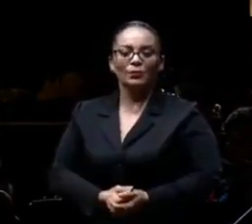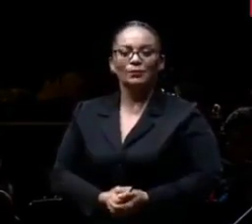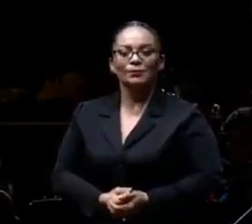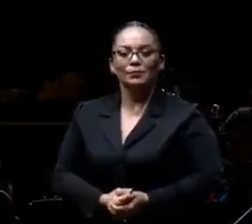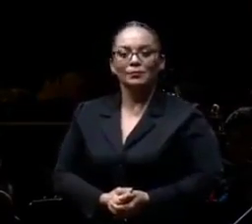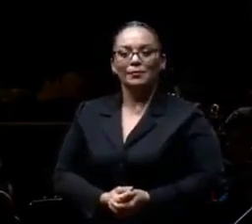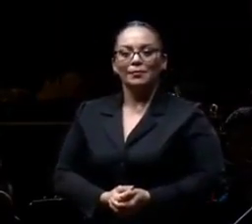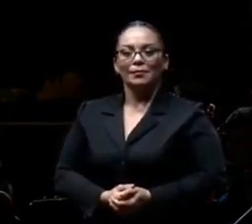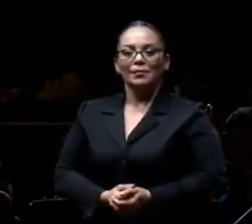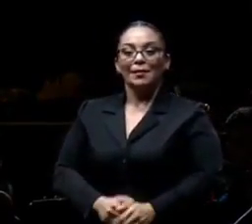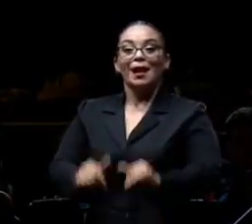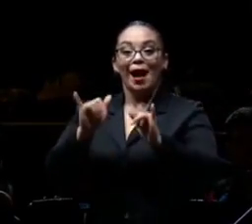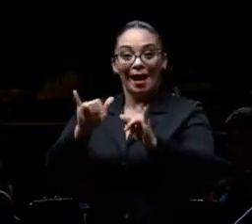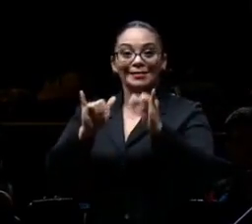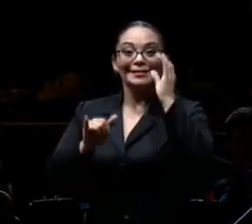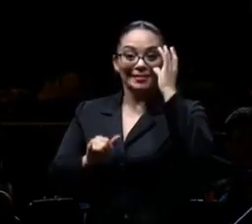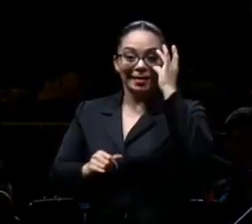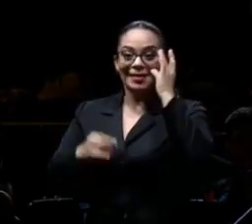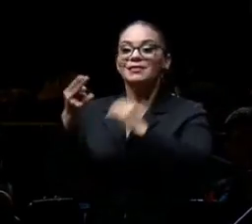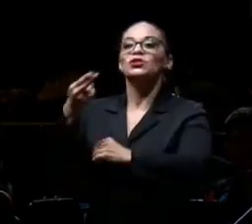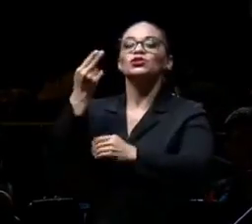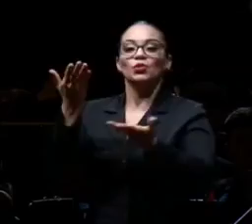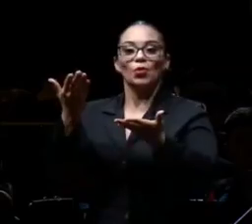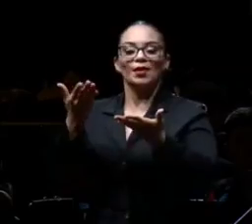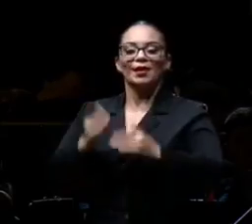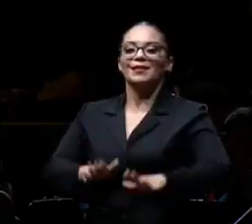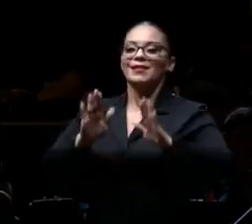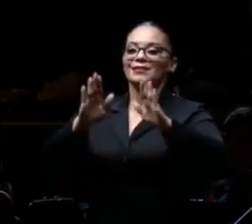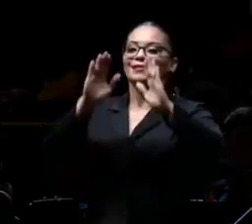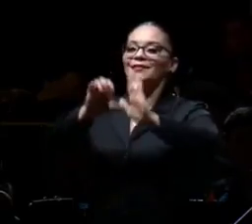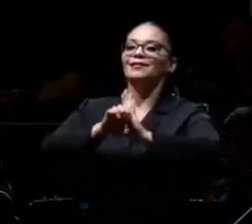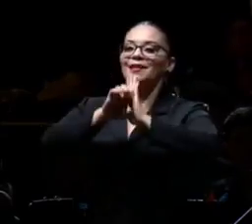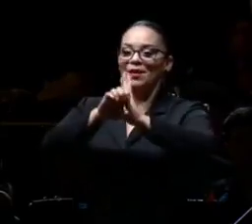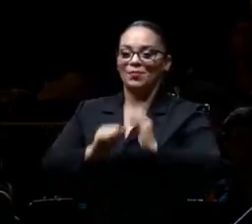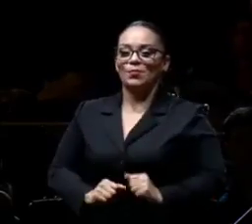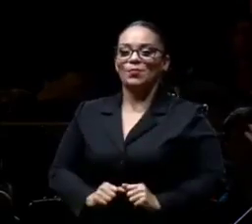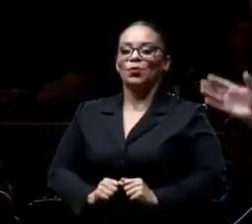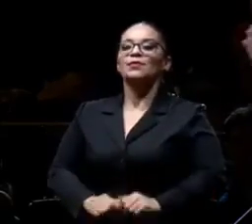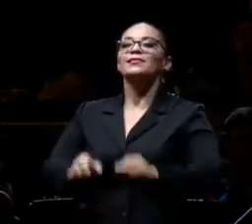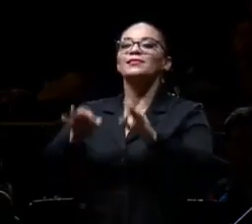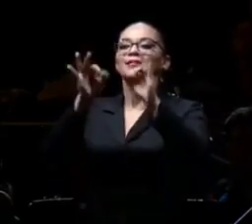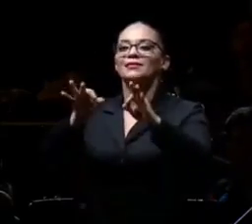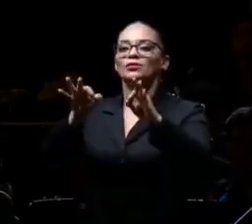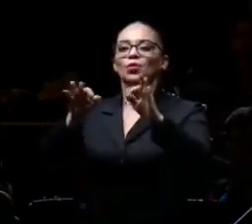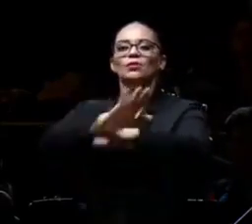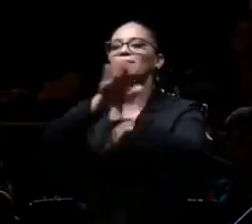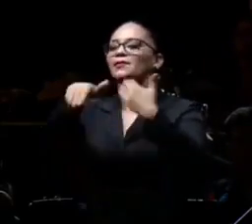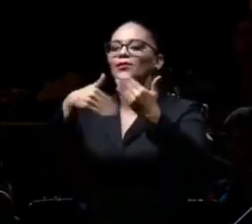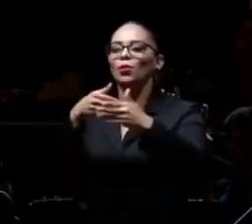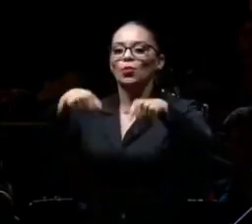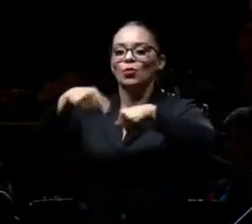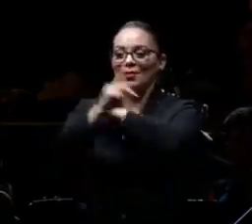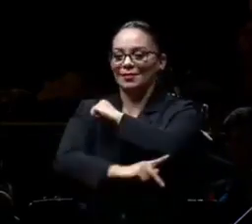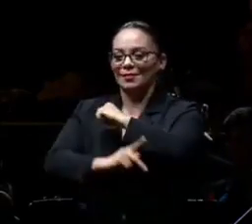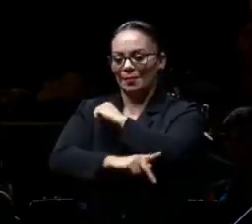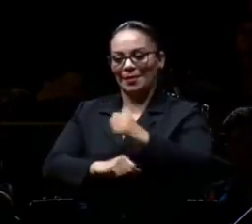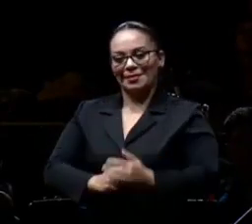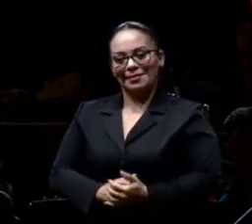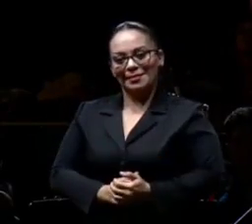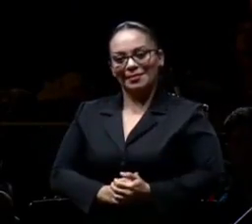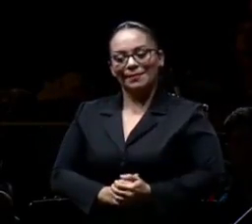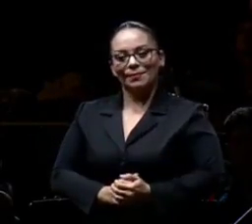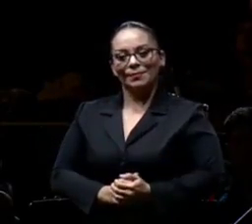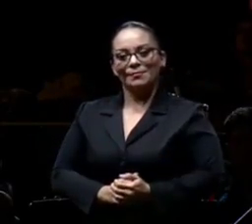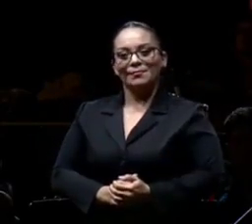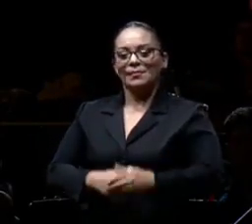Así, de histórica y de ejemplar, fue la decisión de toda esta patria que